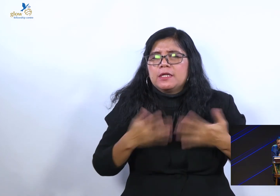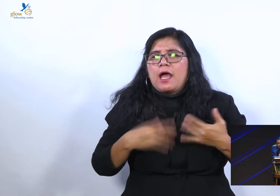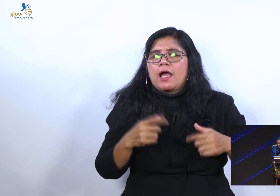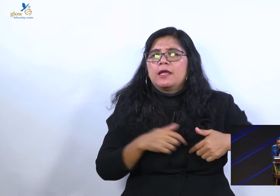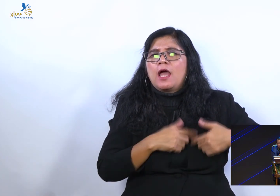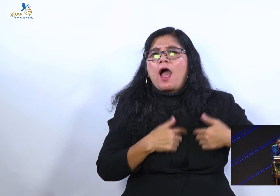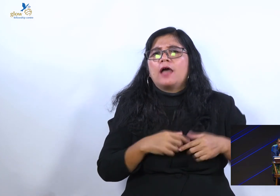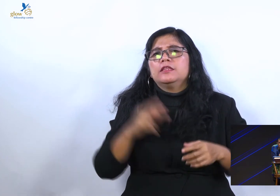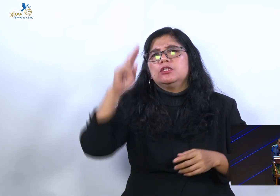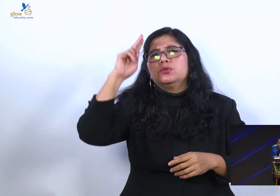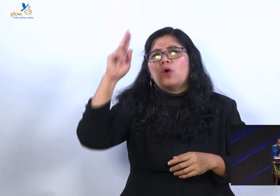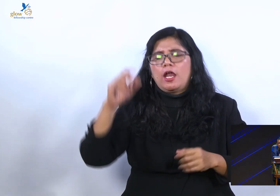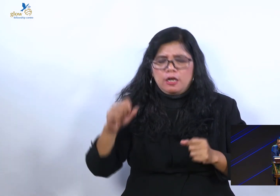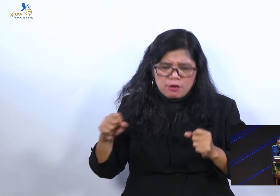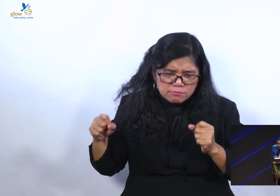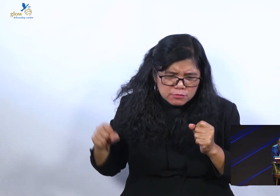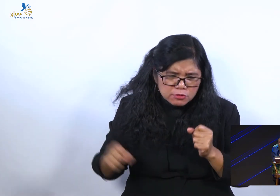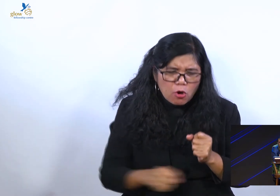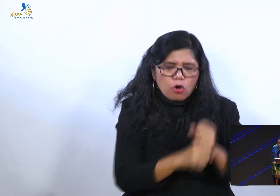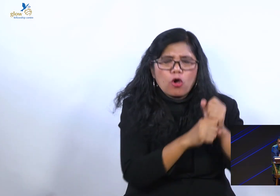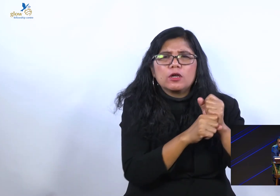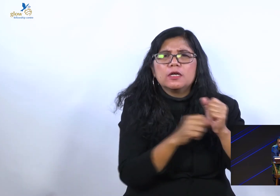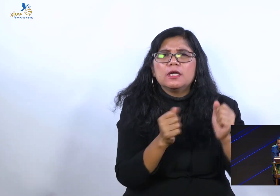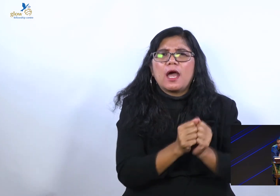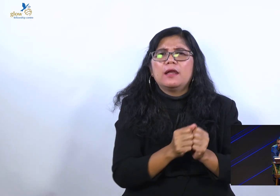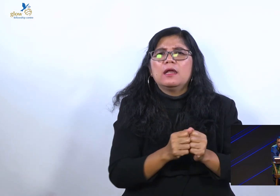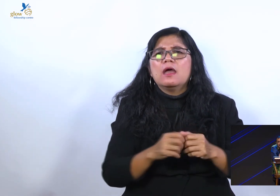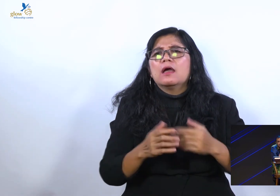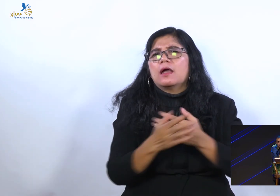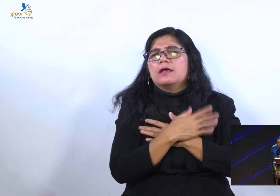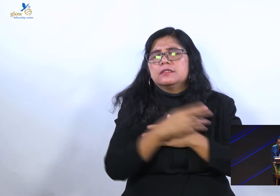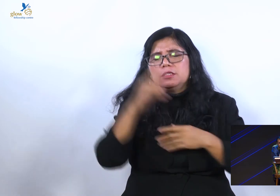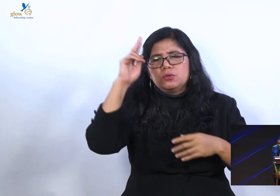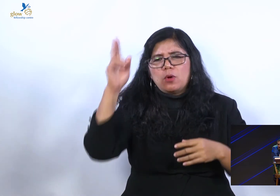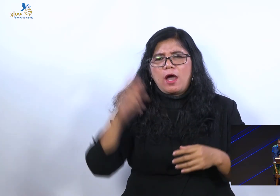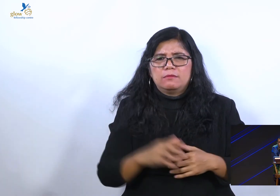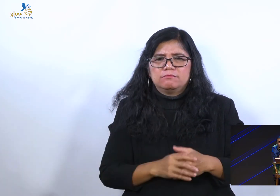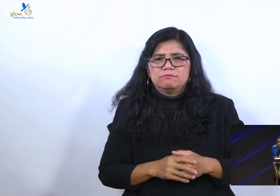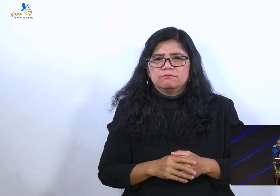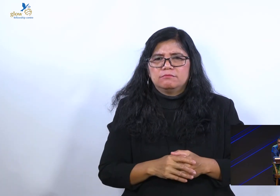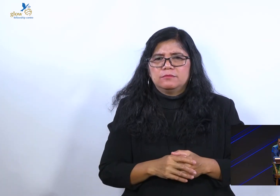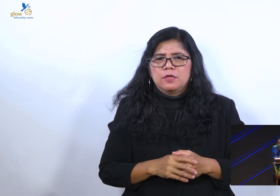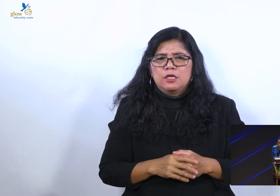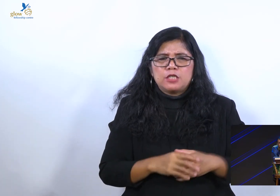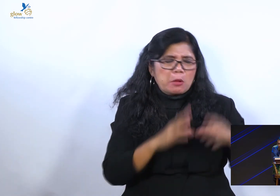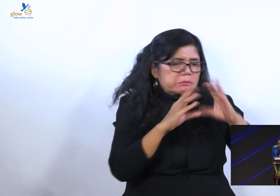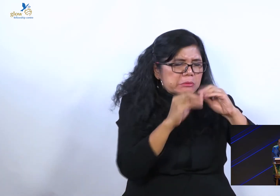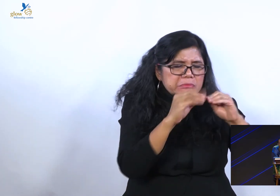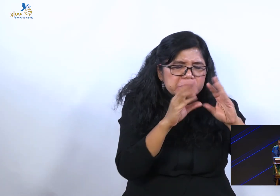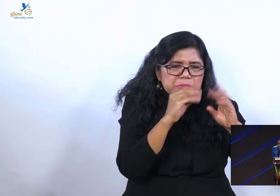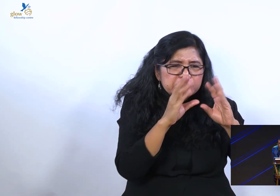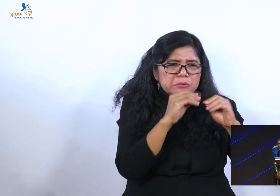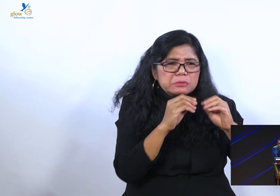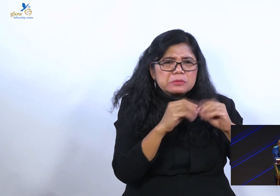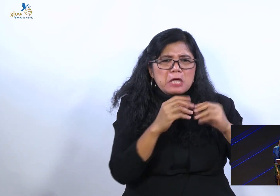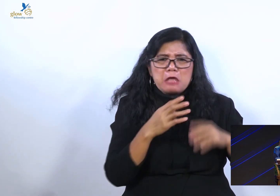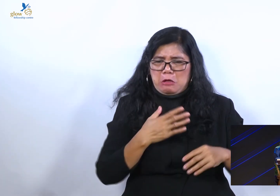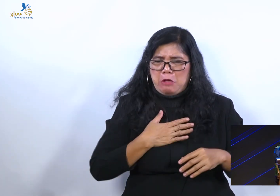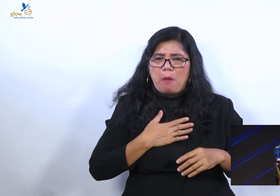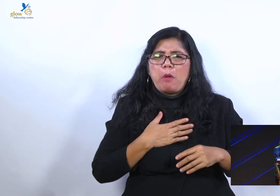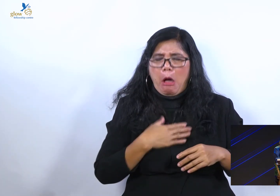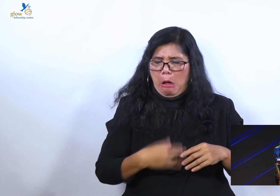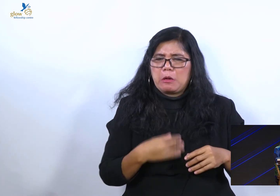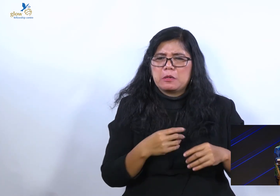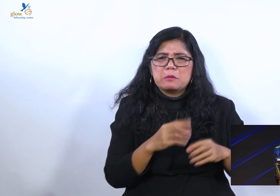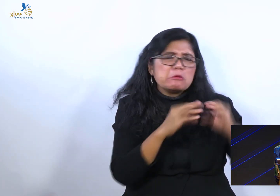Kita kadang-kadang cuma sibuk sama perasaan kita sendiri. Tapi saya sakit hati pendeta, tapi saya enggak terima pendeta, saya enggak tahan. Saya kan udah sabar ya pendeta, saya kan udah ngalah ya